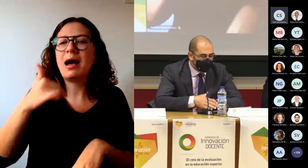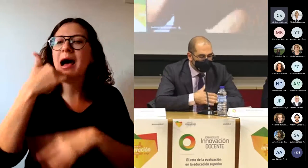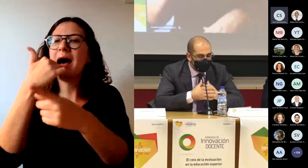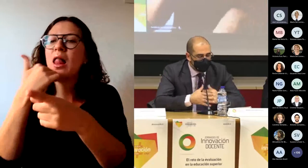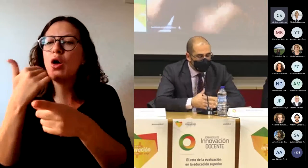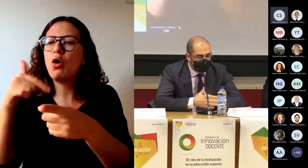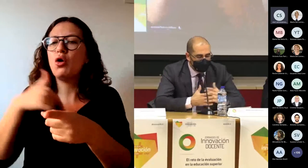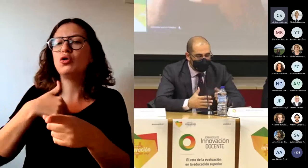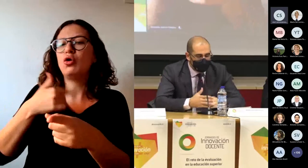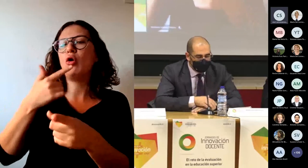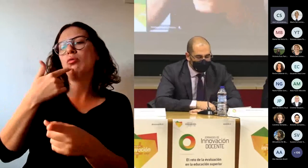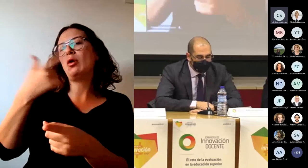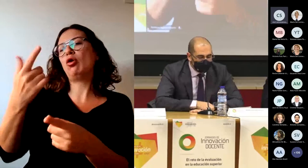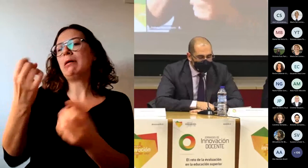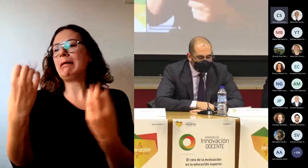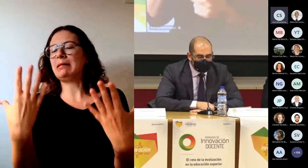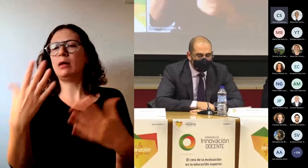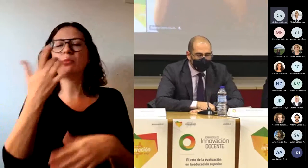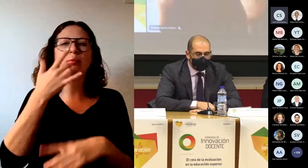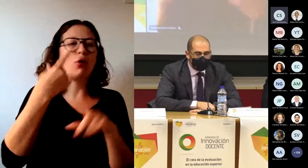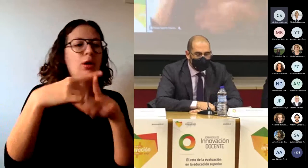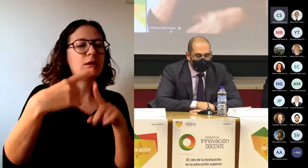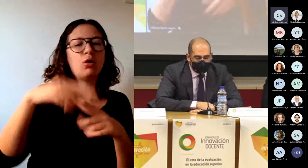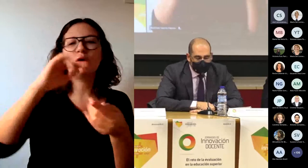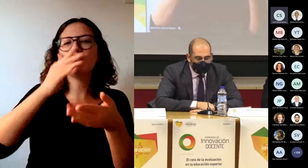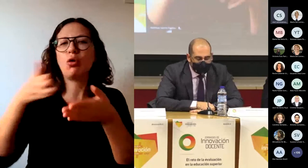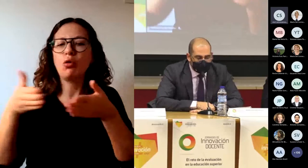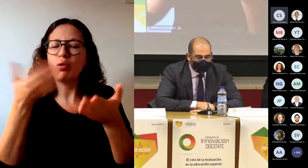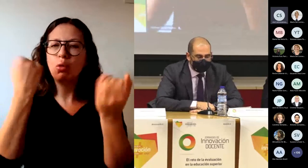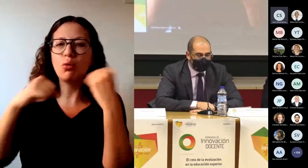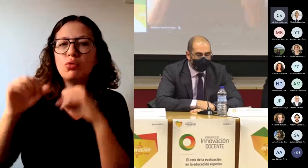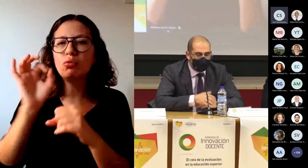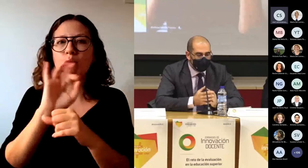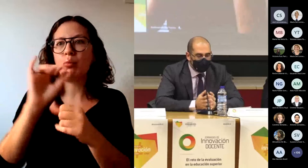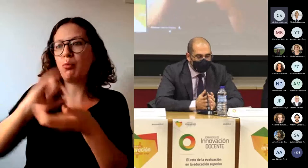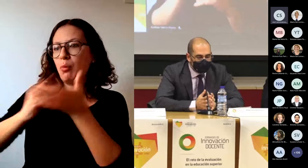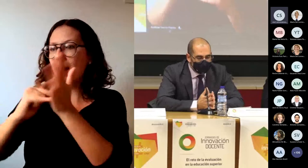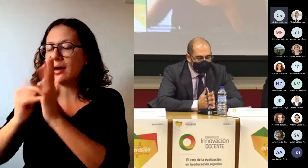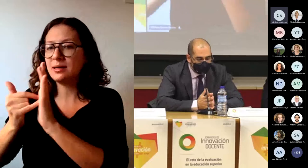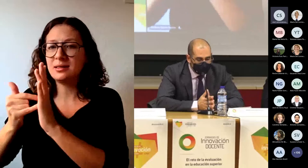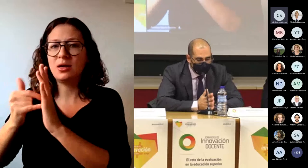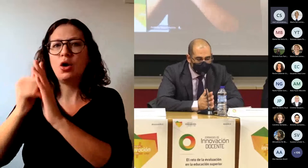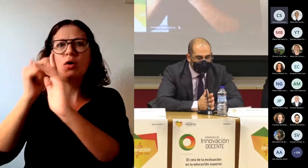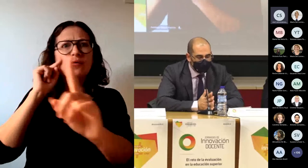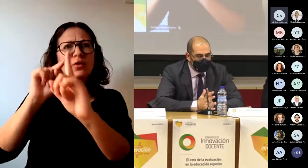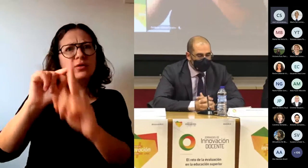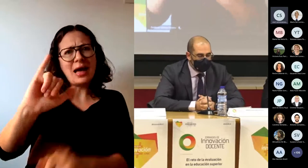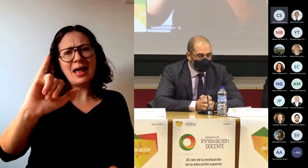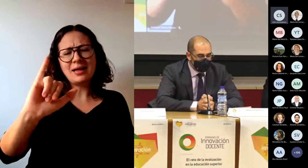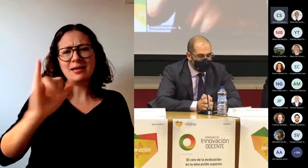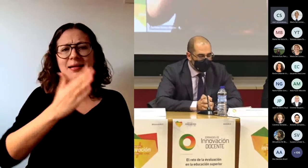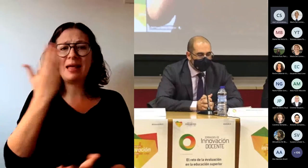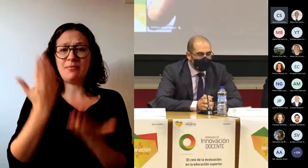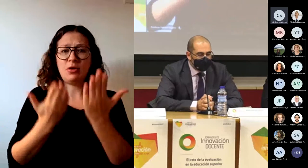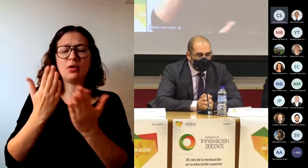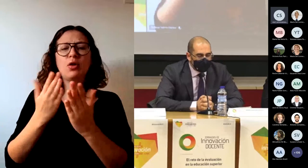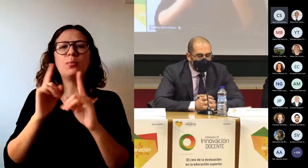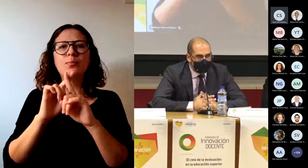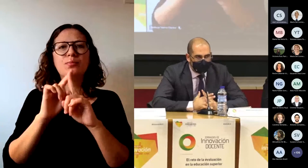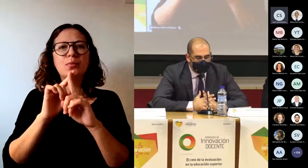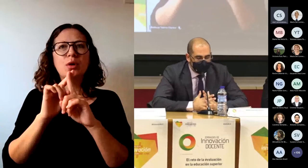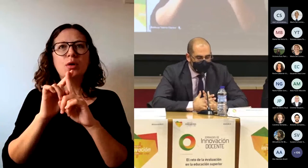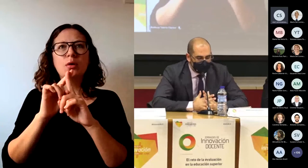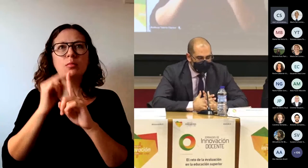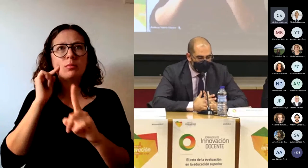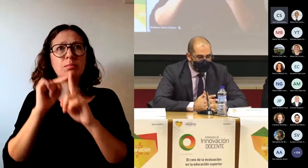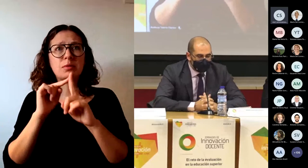objetos, conductas, planes. Estos juicios tienen una finalidad. La evaluación no tiene un fin en sí misma. No se